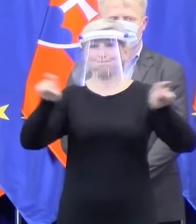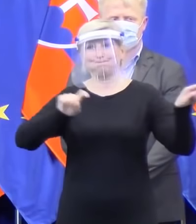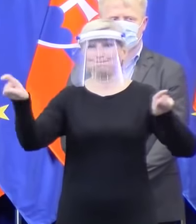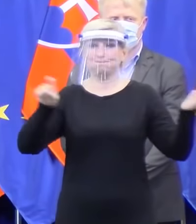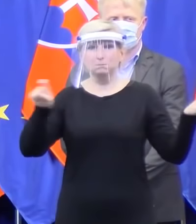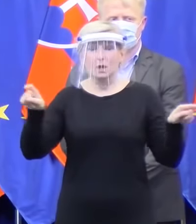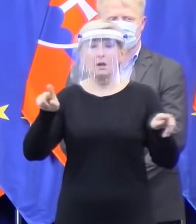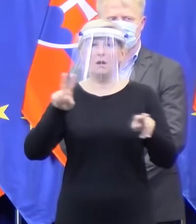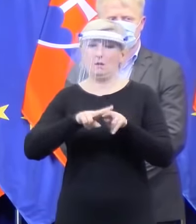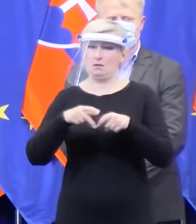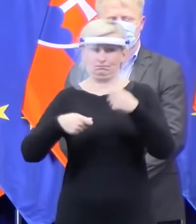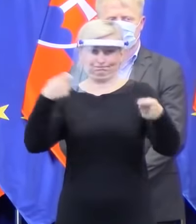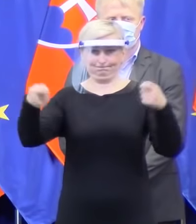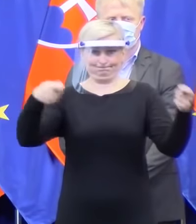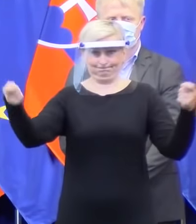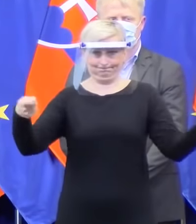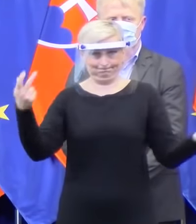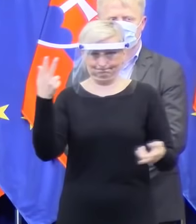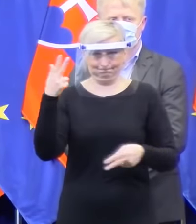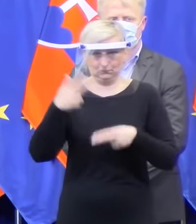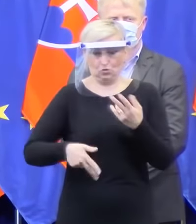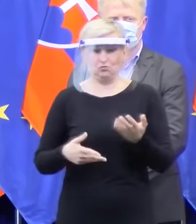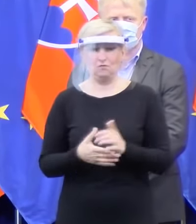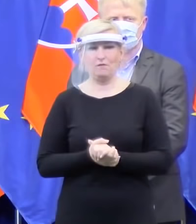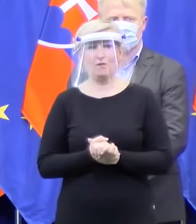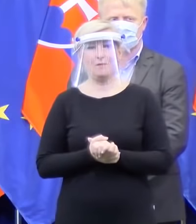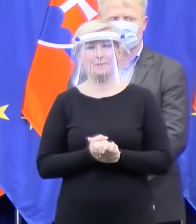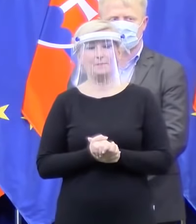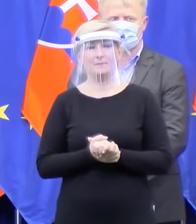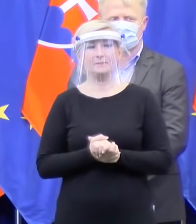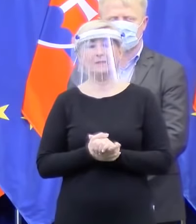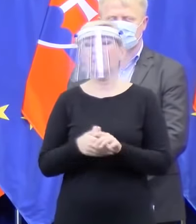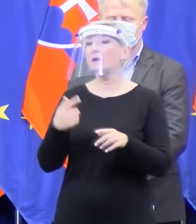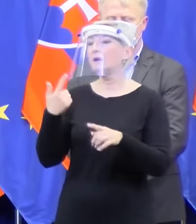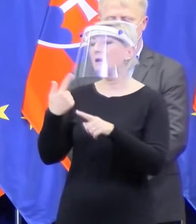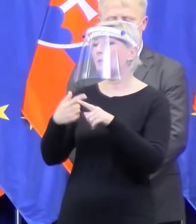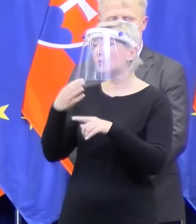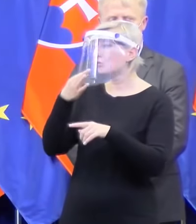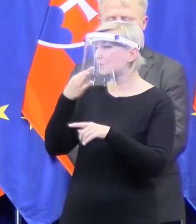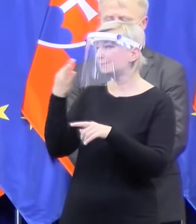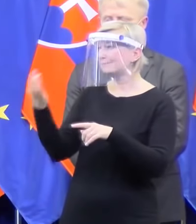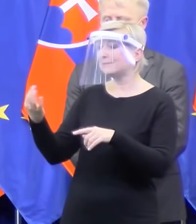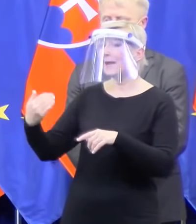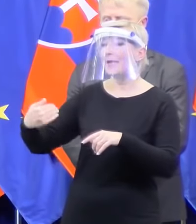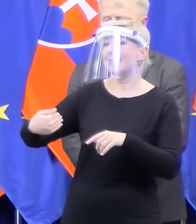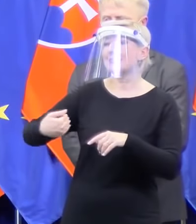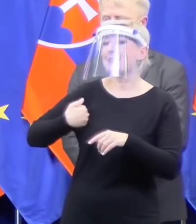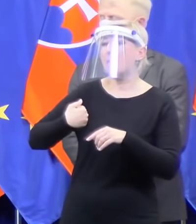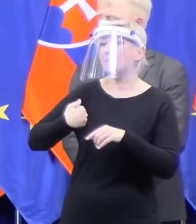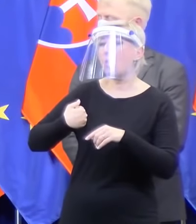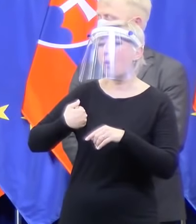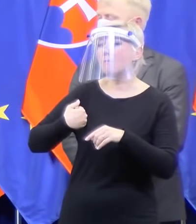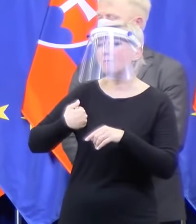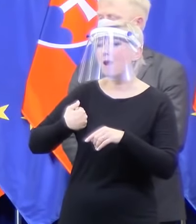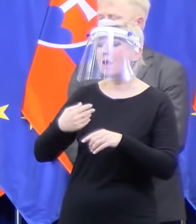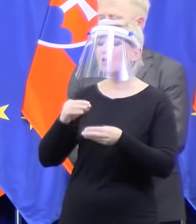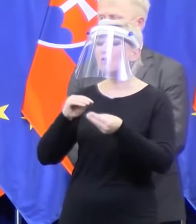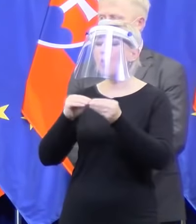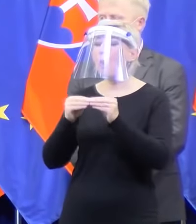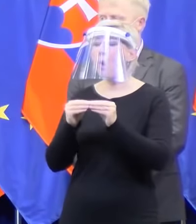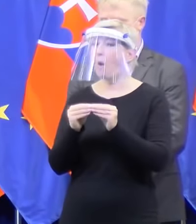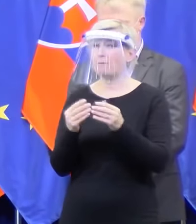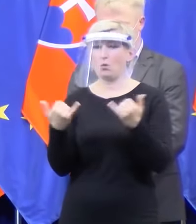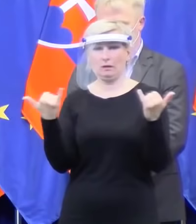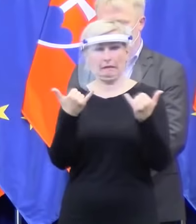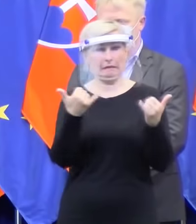na to. Ďakujem. Ďalšia otázka sa týka teplomerov. Obchody vraj nevedia zohnať teplomery. Či by sa to nejak nedalo